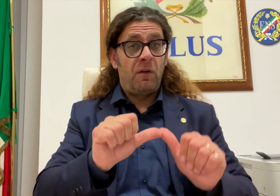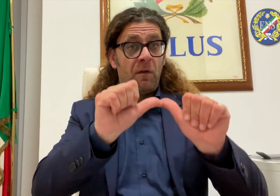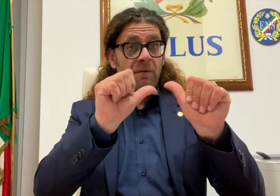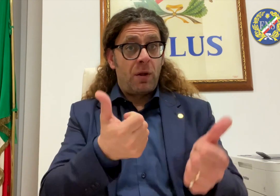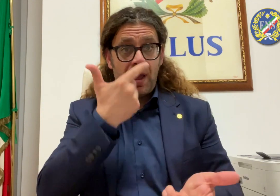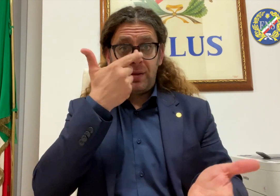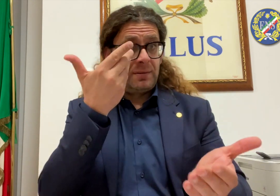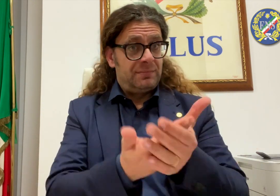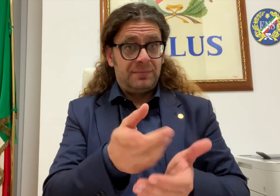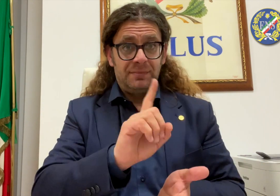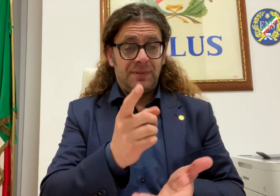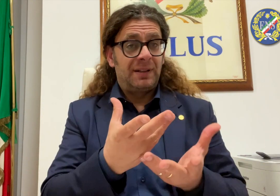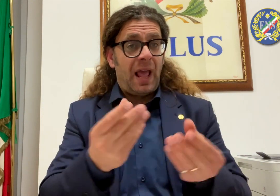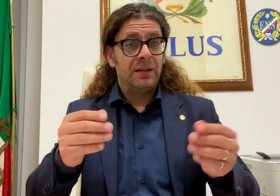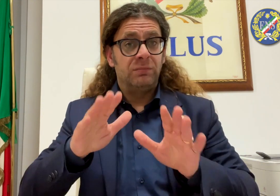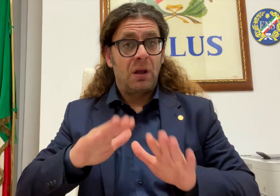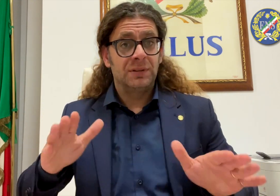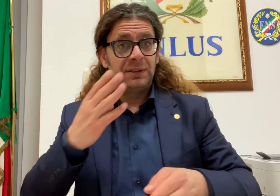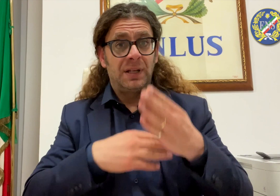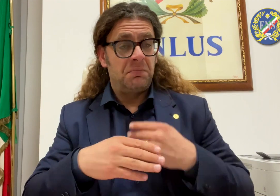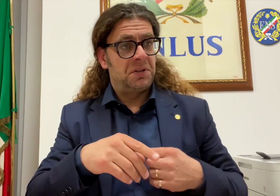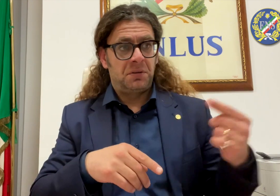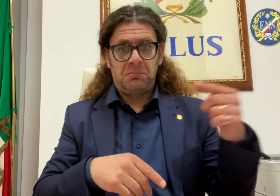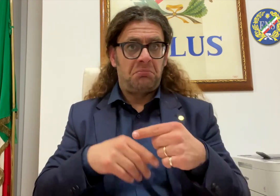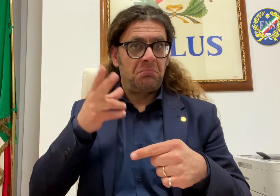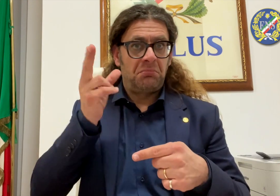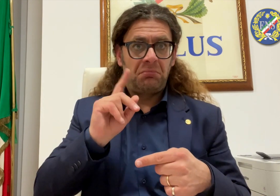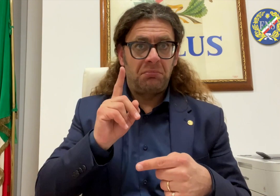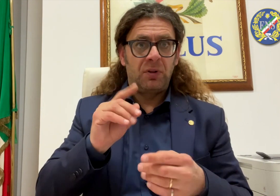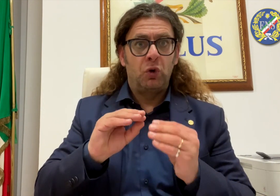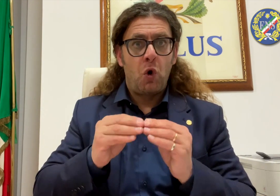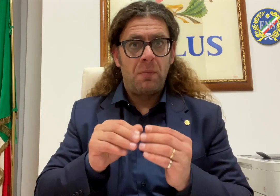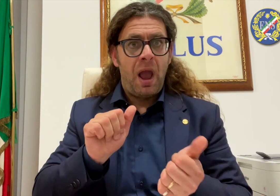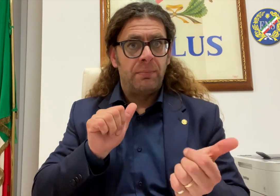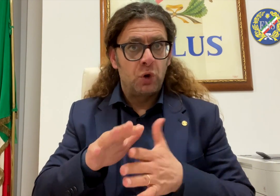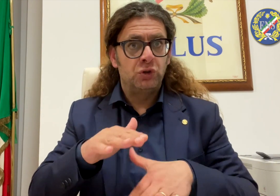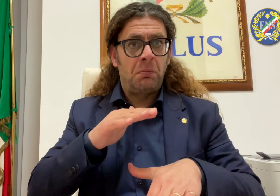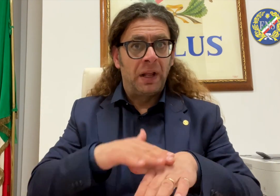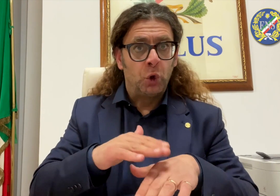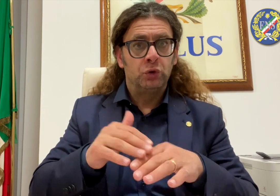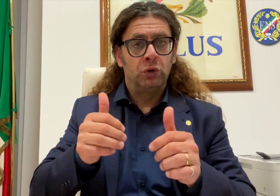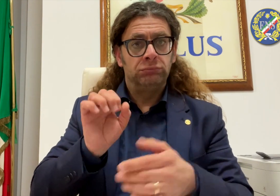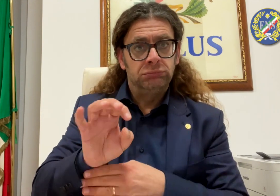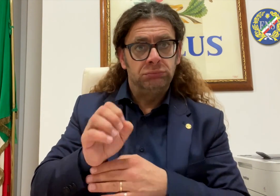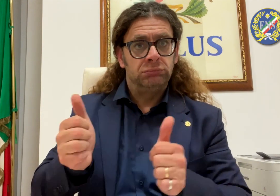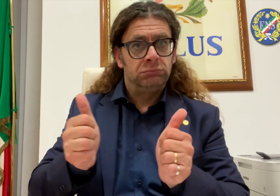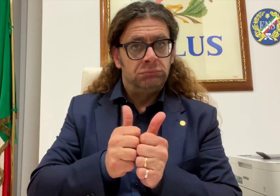Non è semplice ma aspettiamo quanto verrà stabilito dal nuovo regolamento che verrà approvato tra il mese di maggio e il